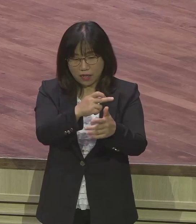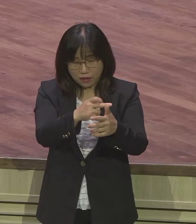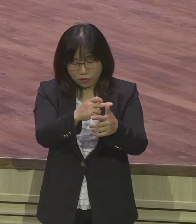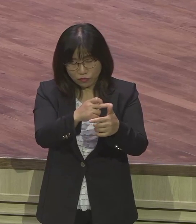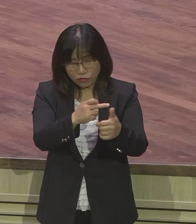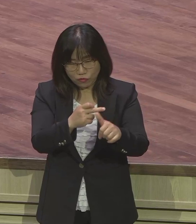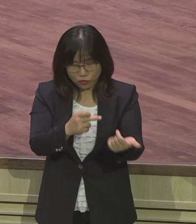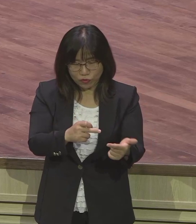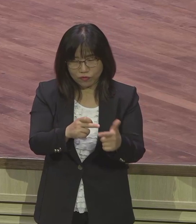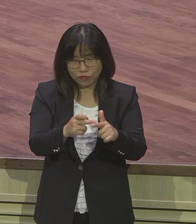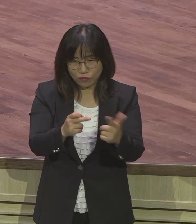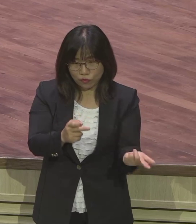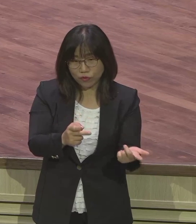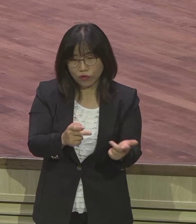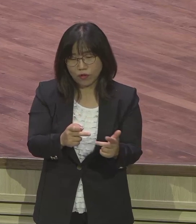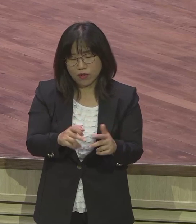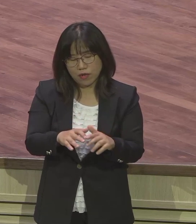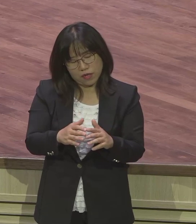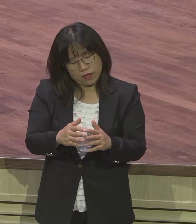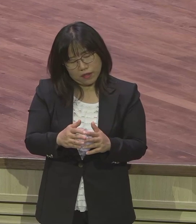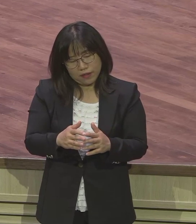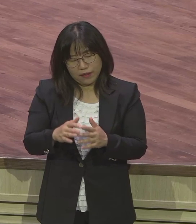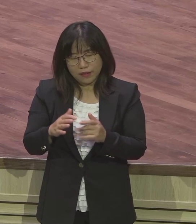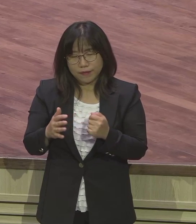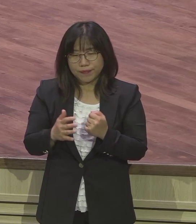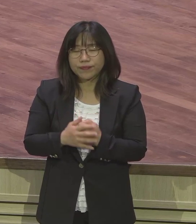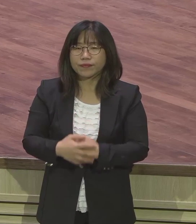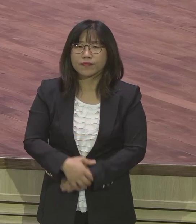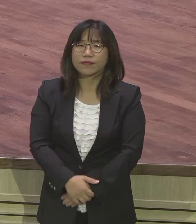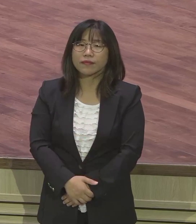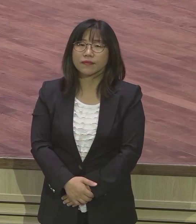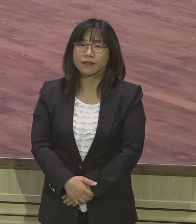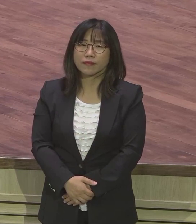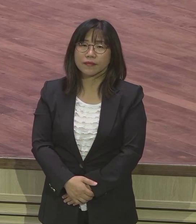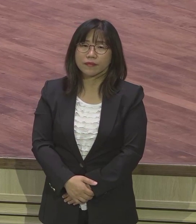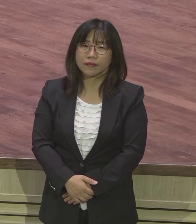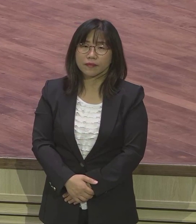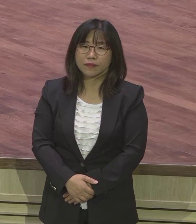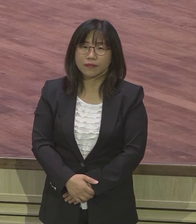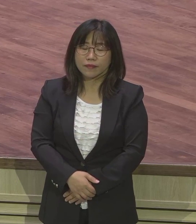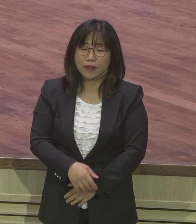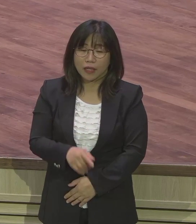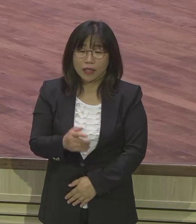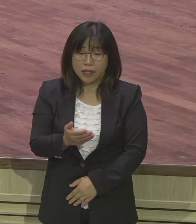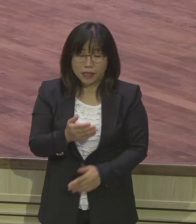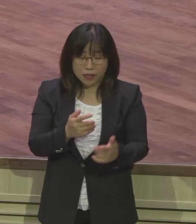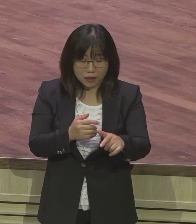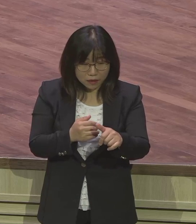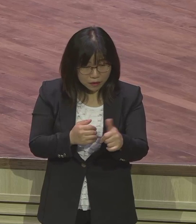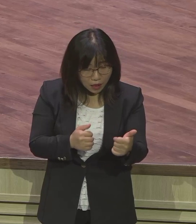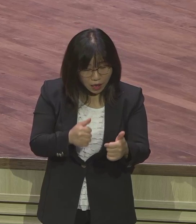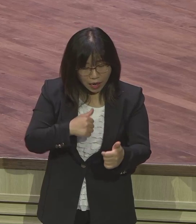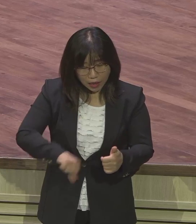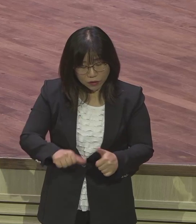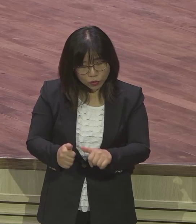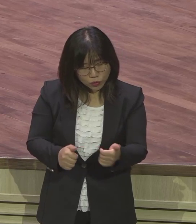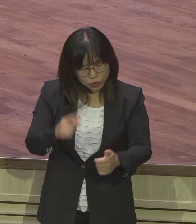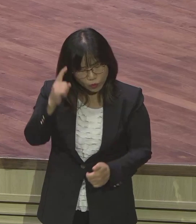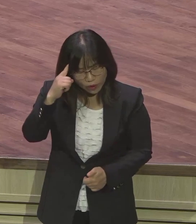자 이렇게 계속되는 사건을 통해서 우리는 문제의 그늘을 쳐다봐야 돼요 이런 일이 발생된 것은